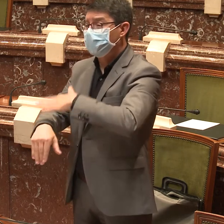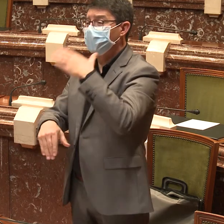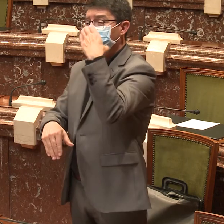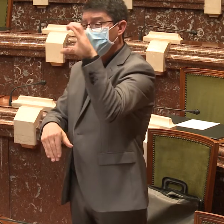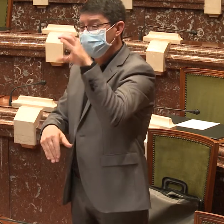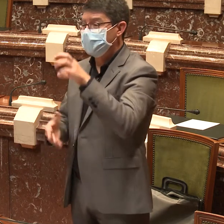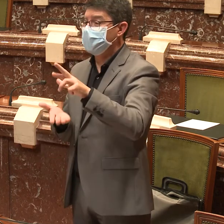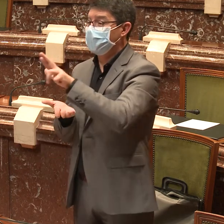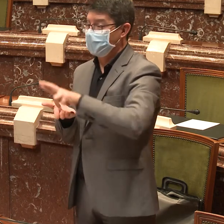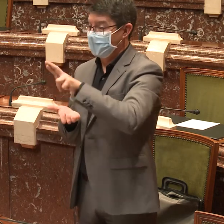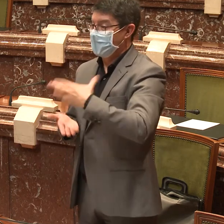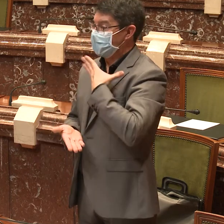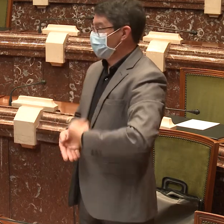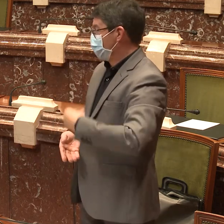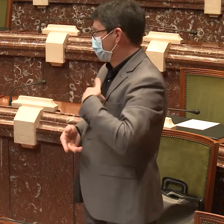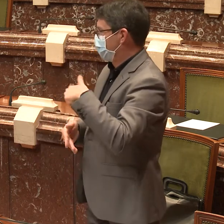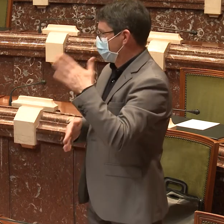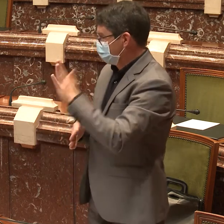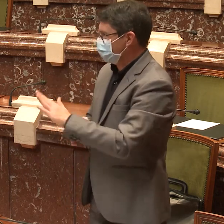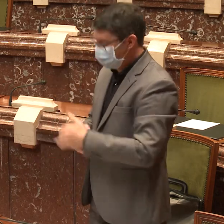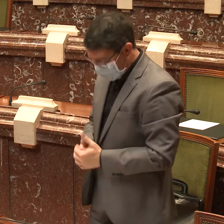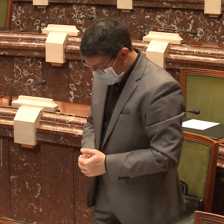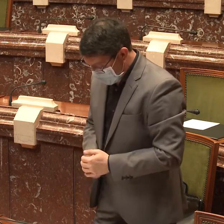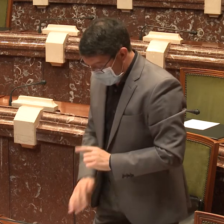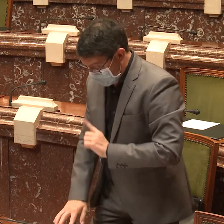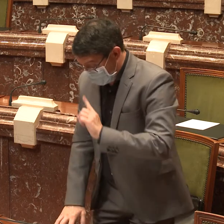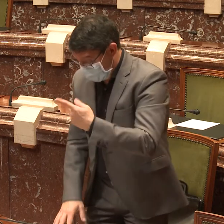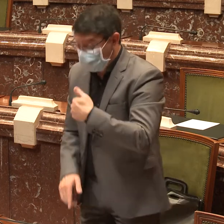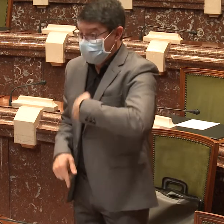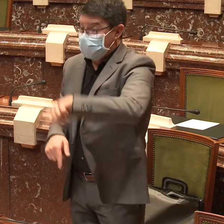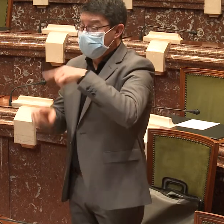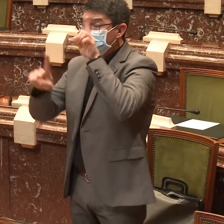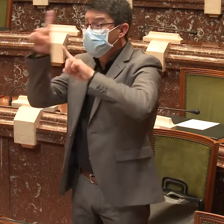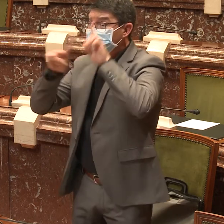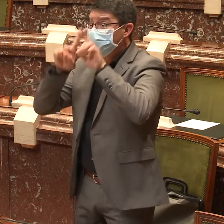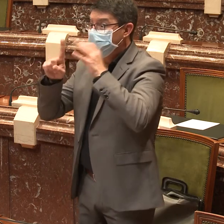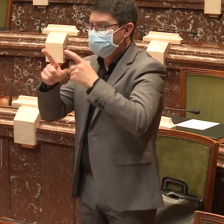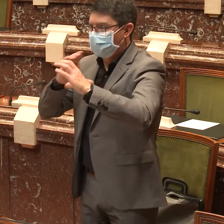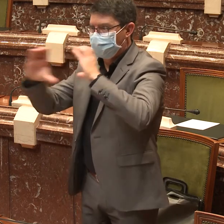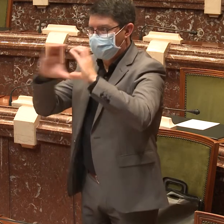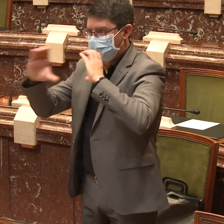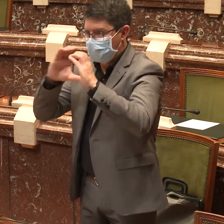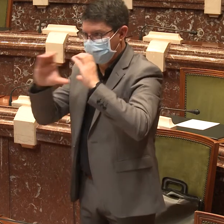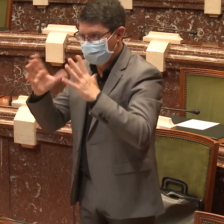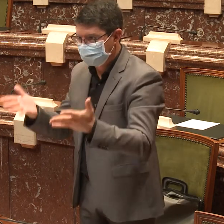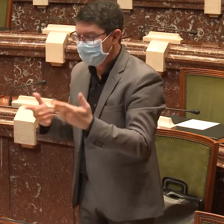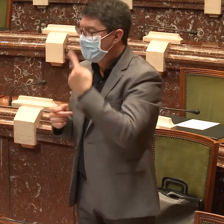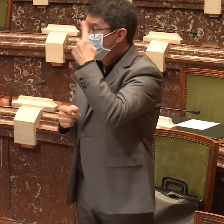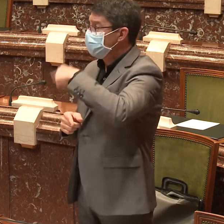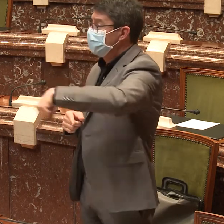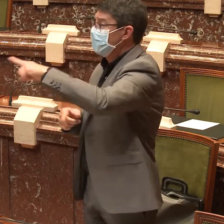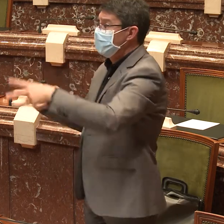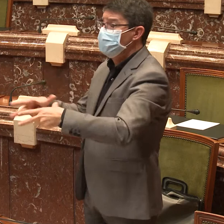Bueno, y nosotros también participamos dentro del CERMI de la región de Murcia. Nuestros problemas de